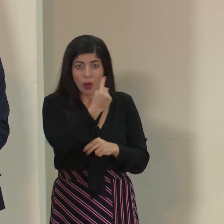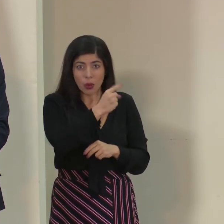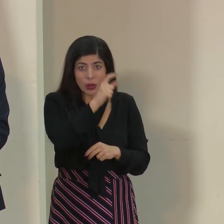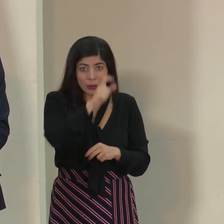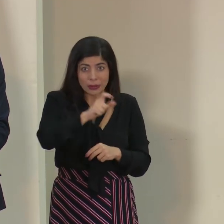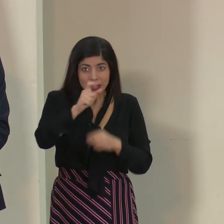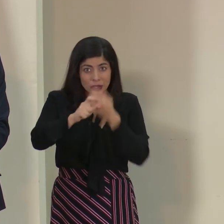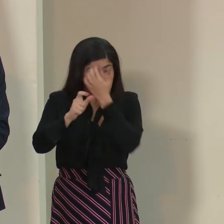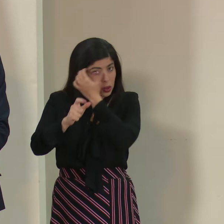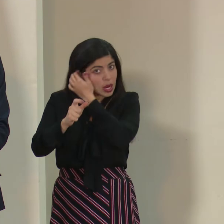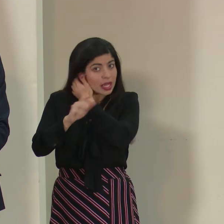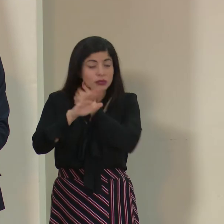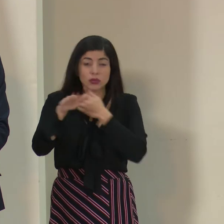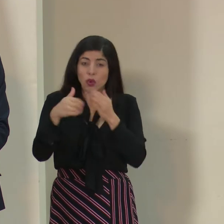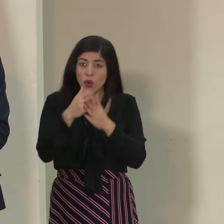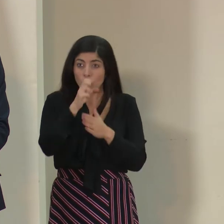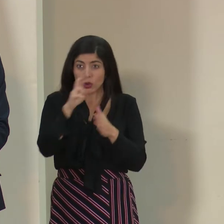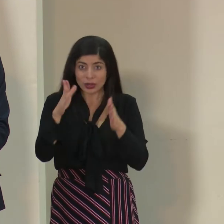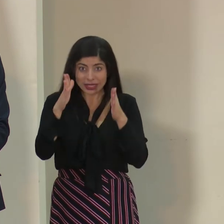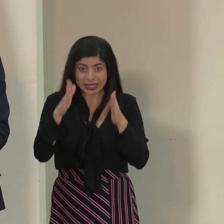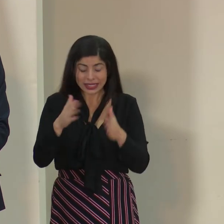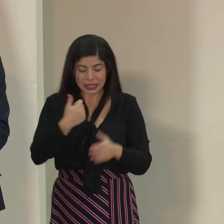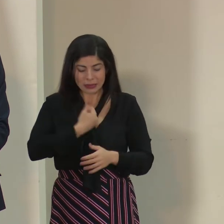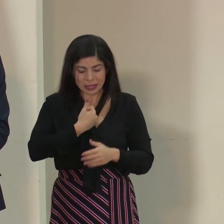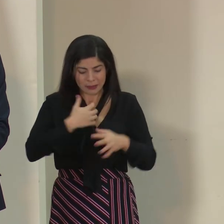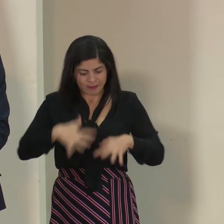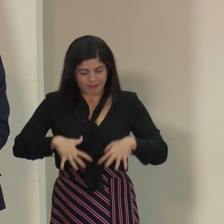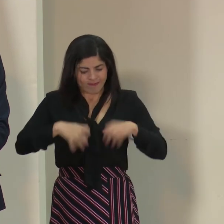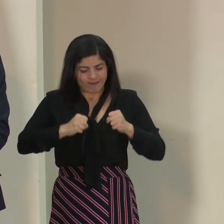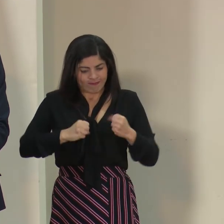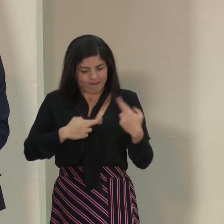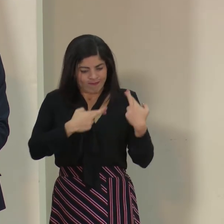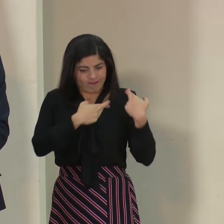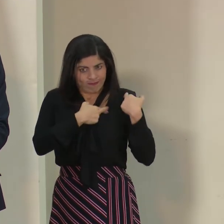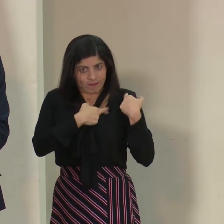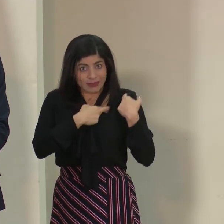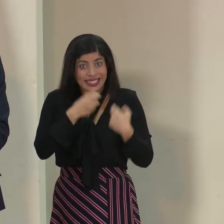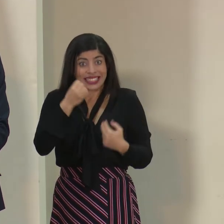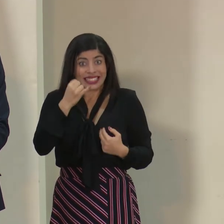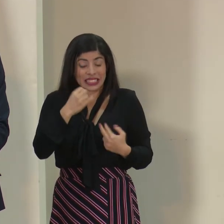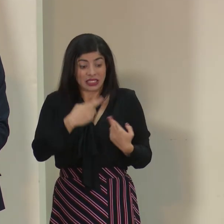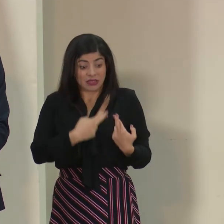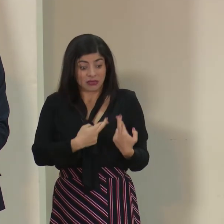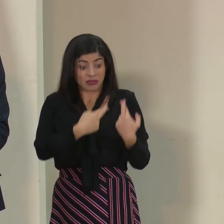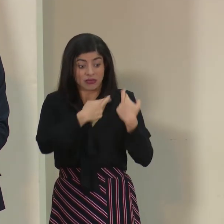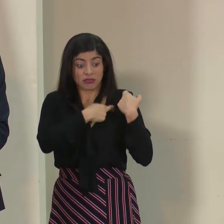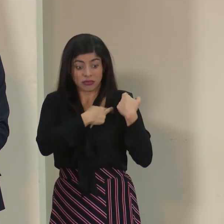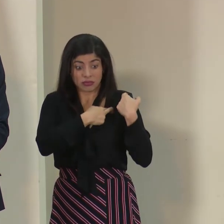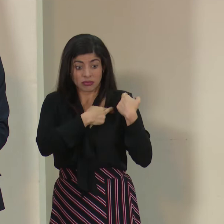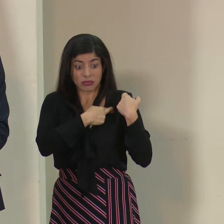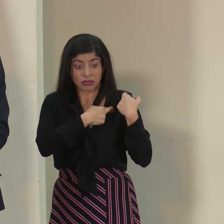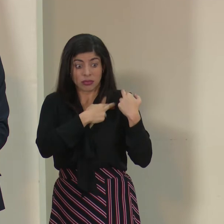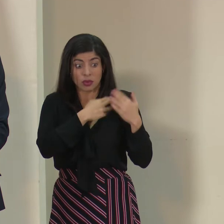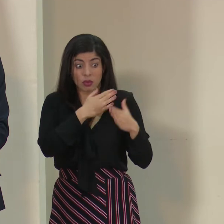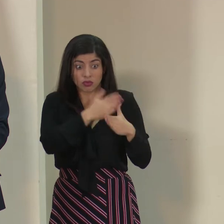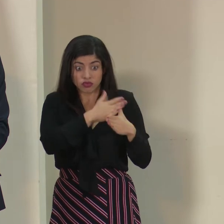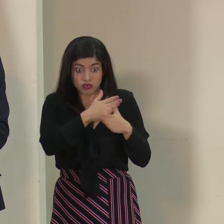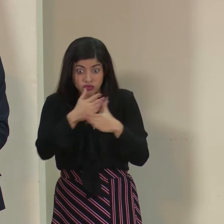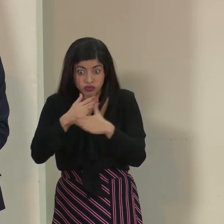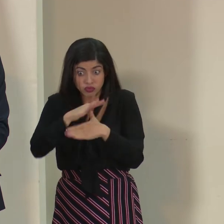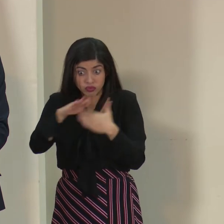las personas de los costarricenses tienen que asumir. Si esta responsabilidad compartida